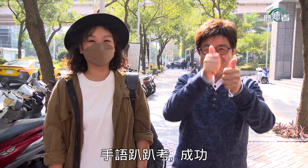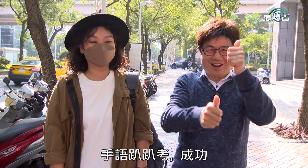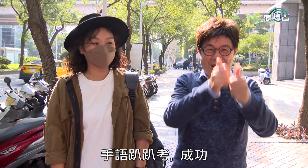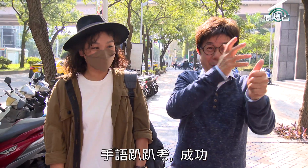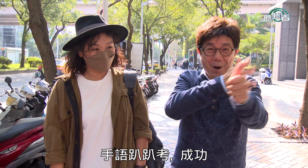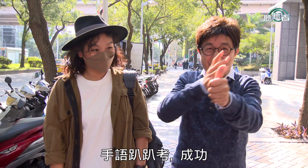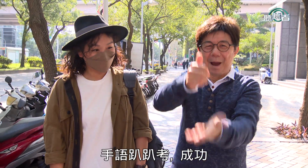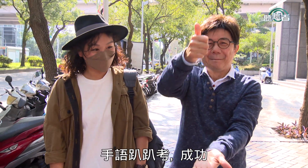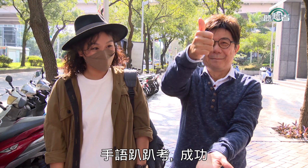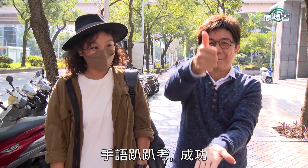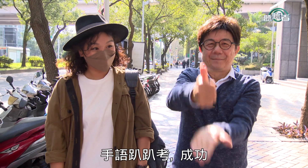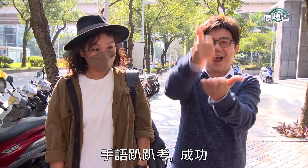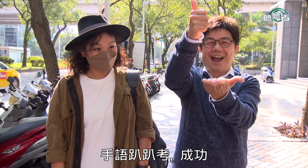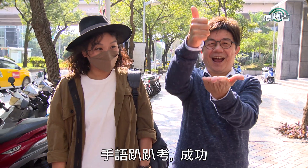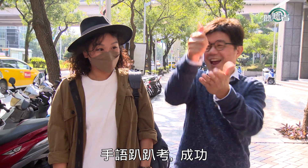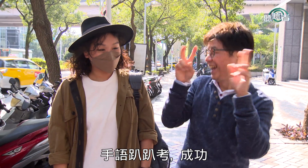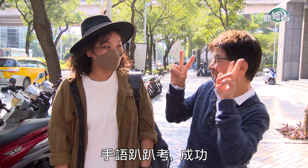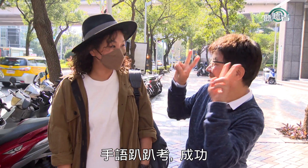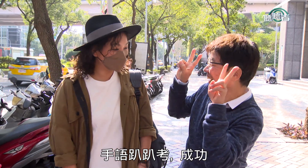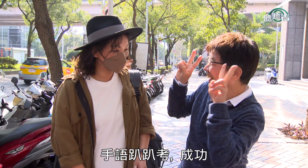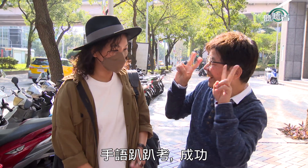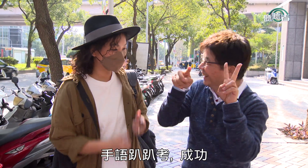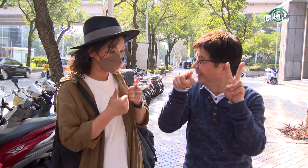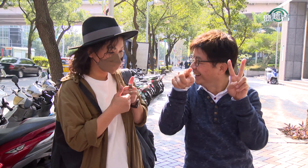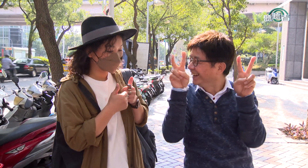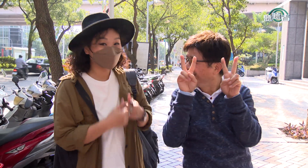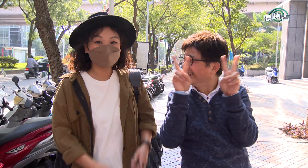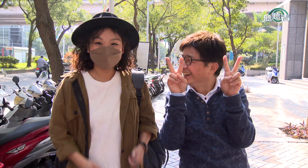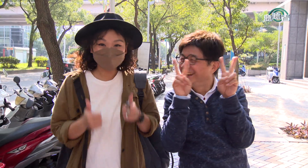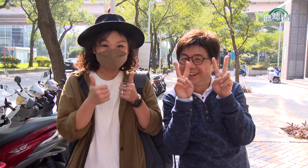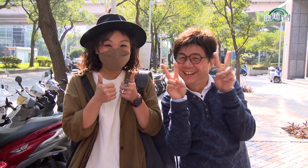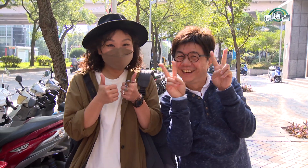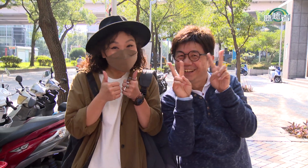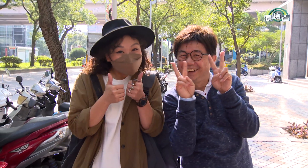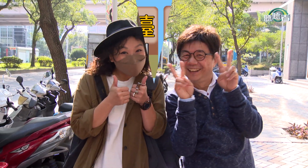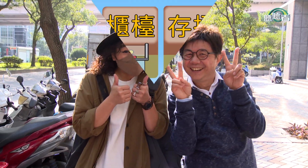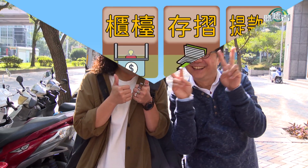啪考成功功哎哎哎